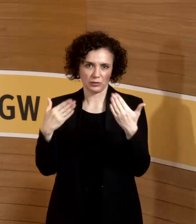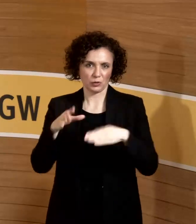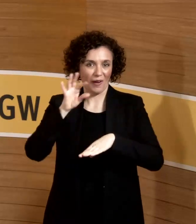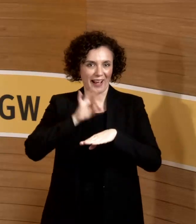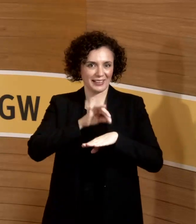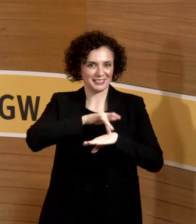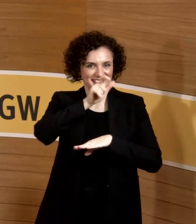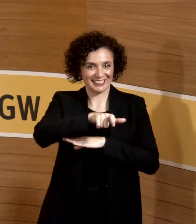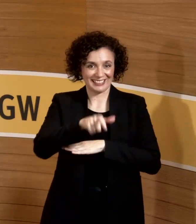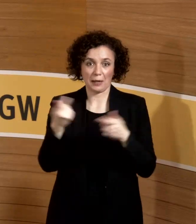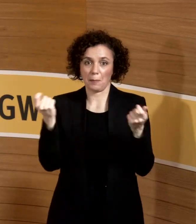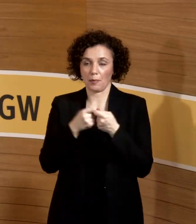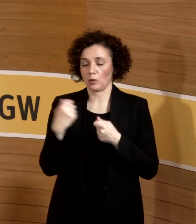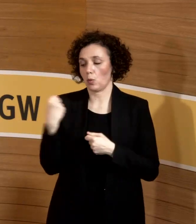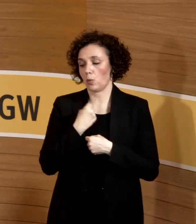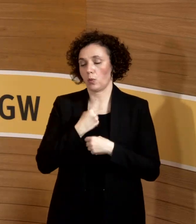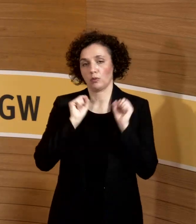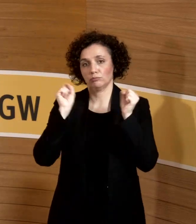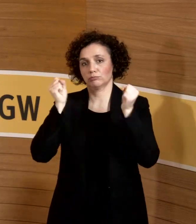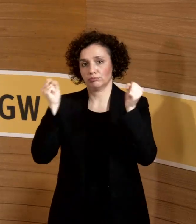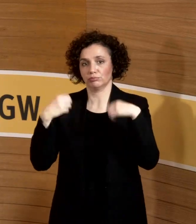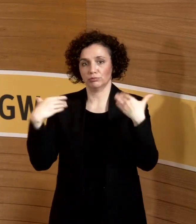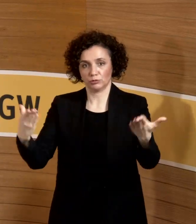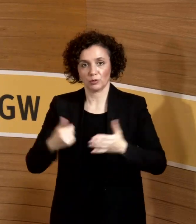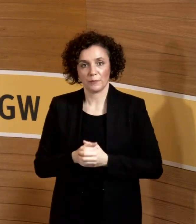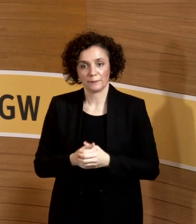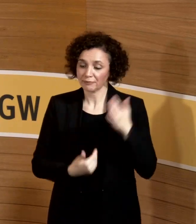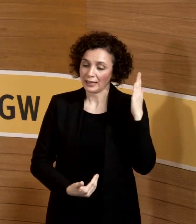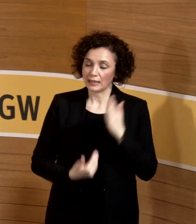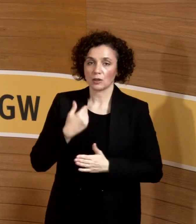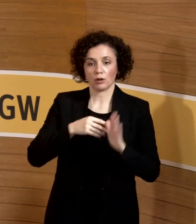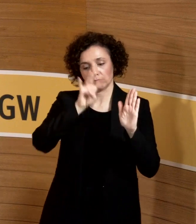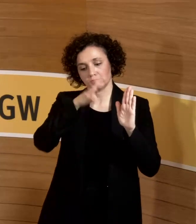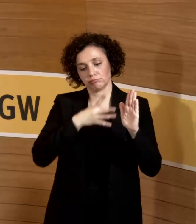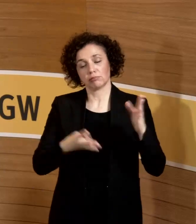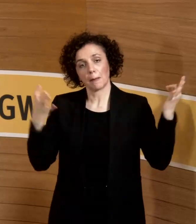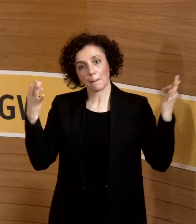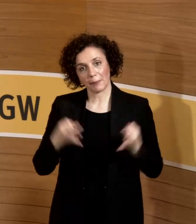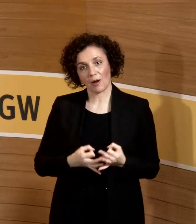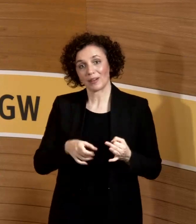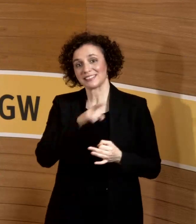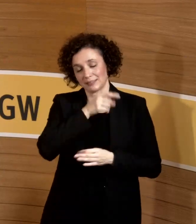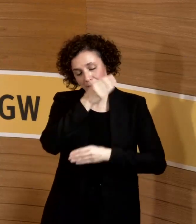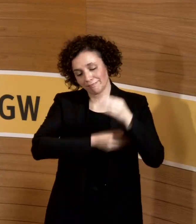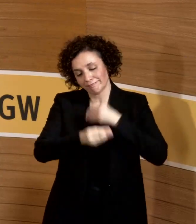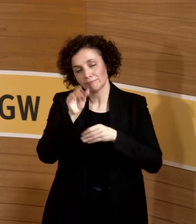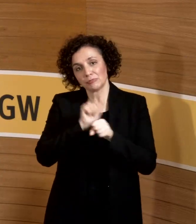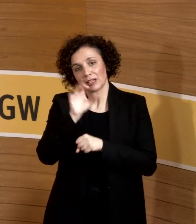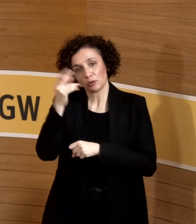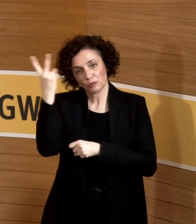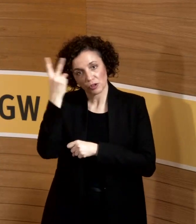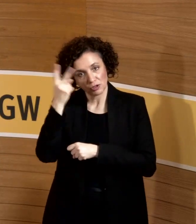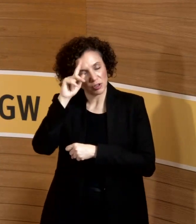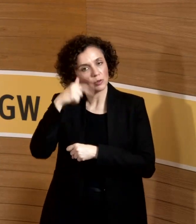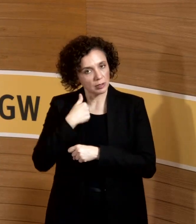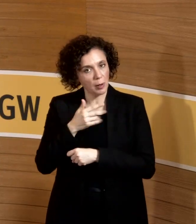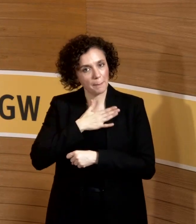vehement dran sind, da irgendwie eine neue Aufstellung zu wünschen, was ich gut nachvollziehen kann und was, denke ich, auch